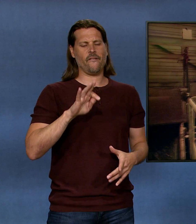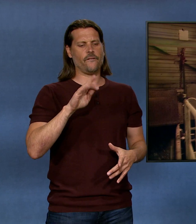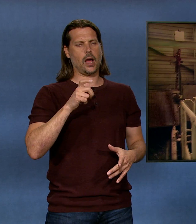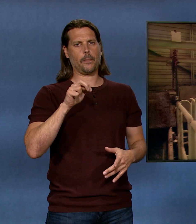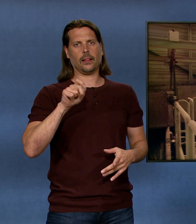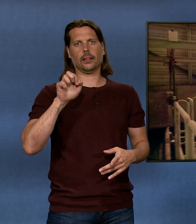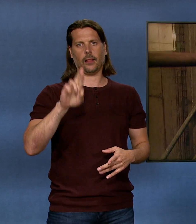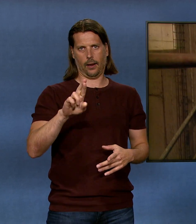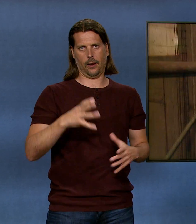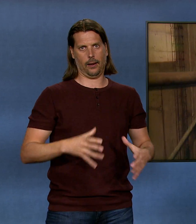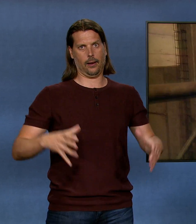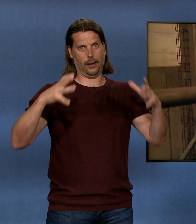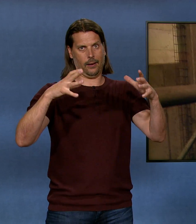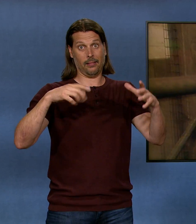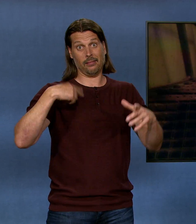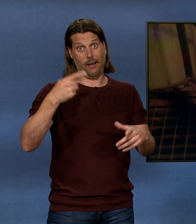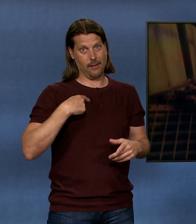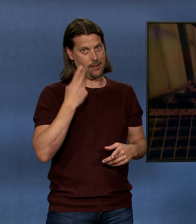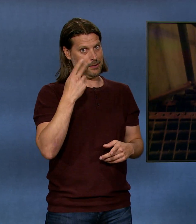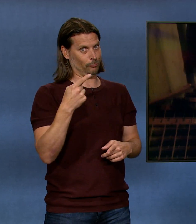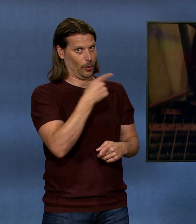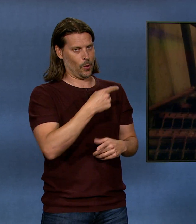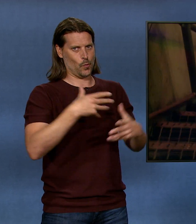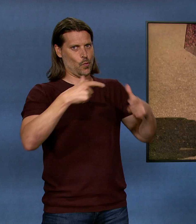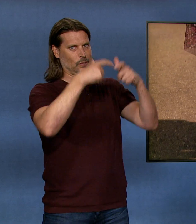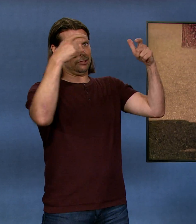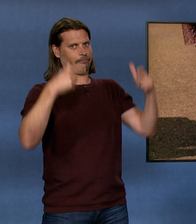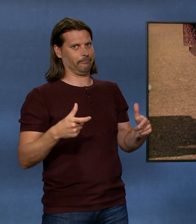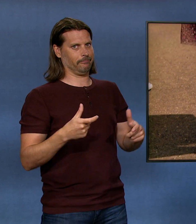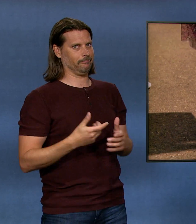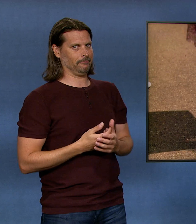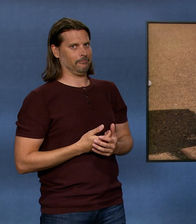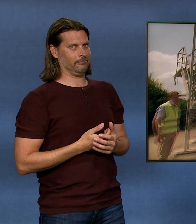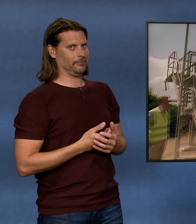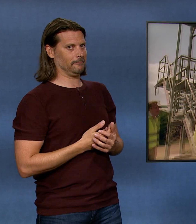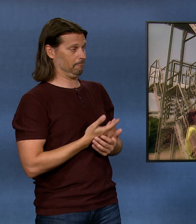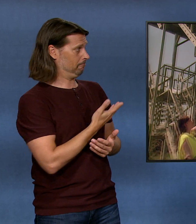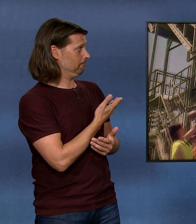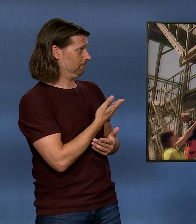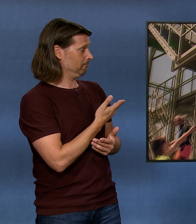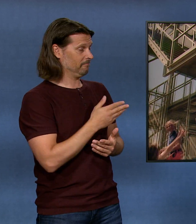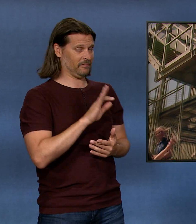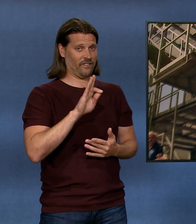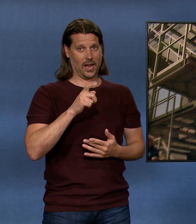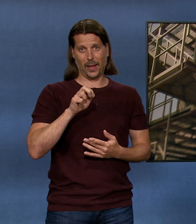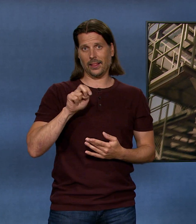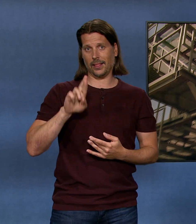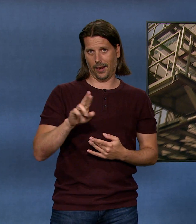weitertransportiert in Fermenta. Und den gehen wir nachher zusammen anschauen. Das grosse Gebäude ist jetzt eben der sogenannte Fermenta.